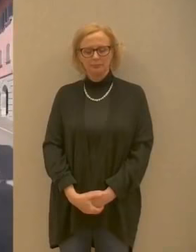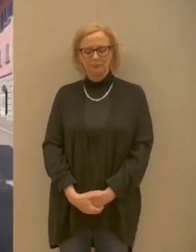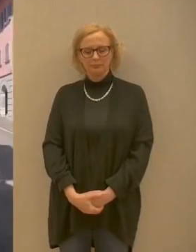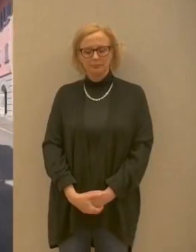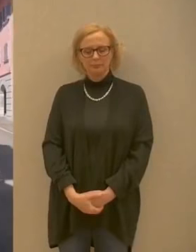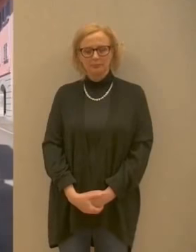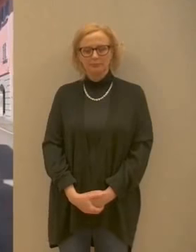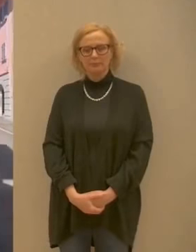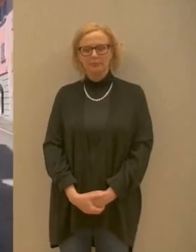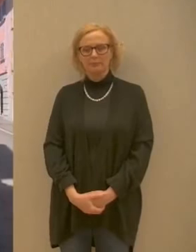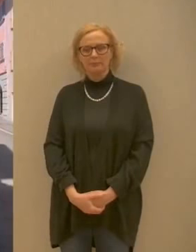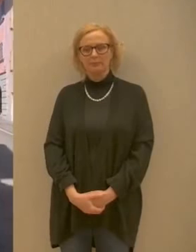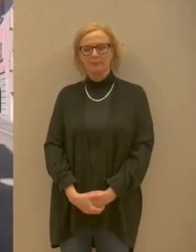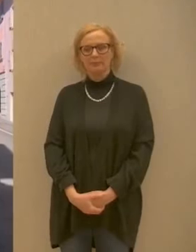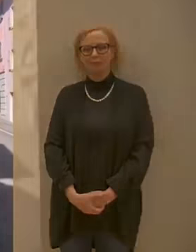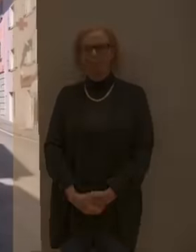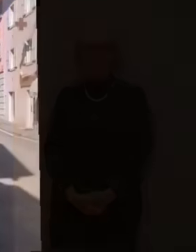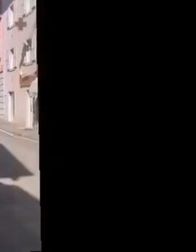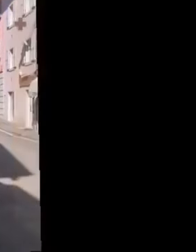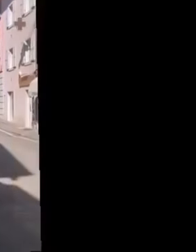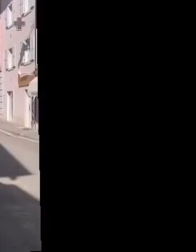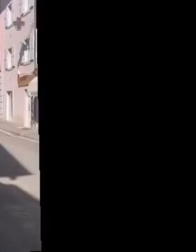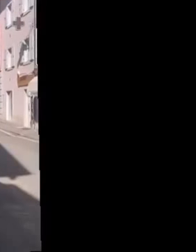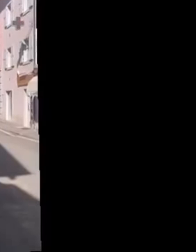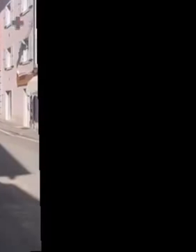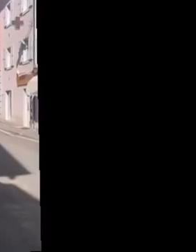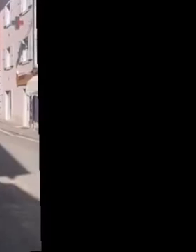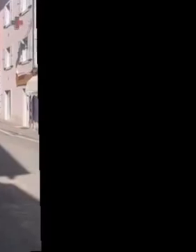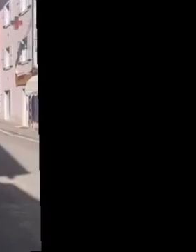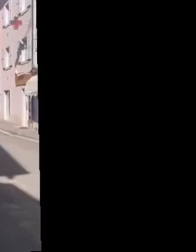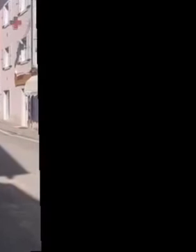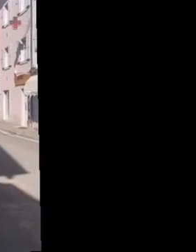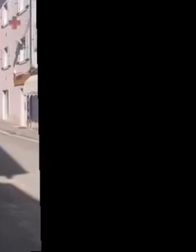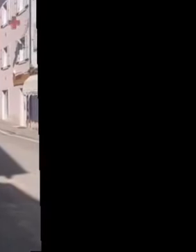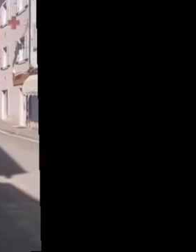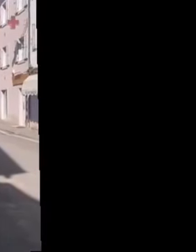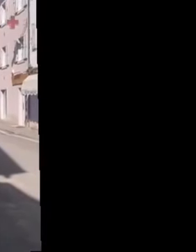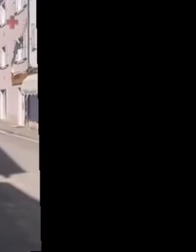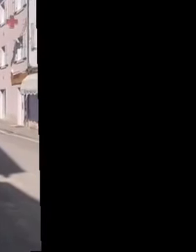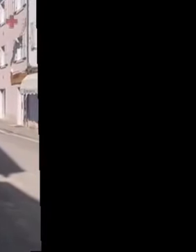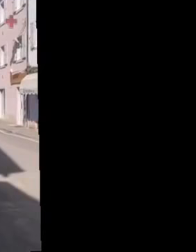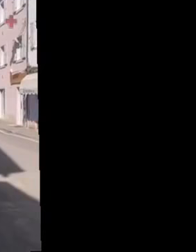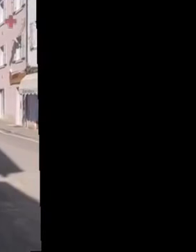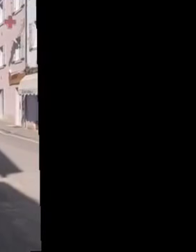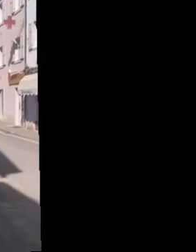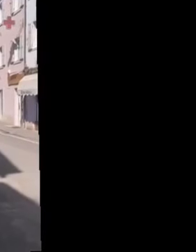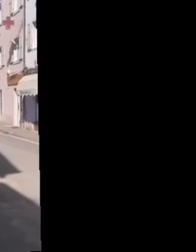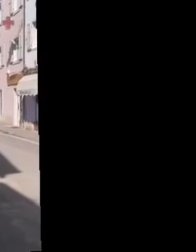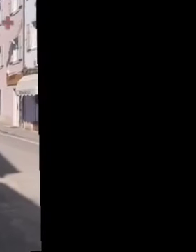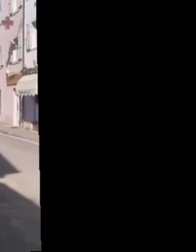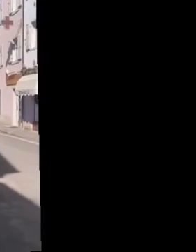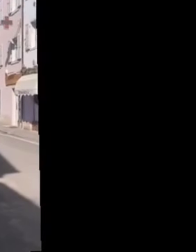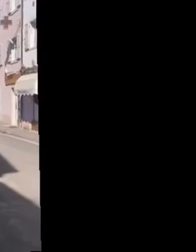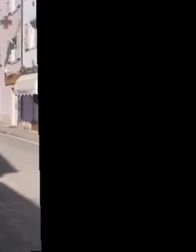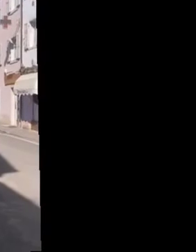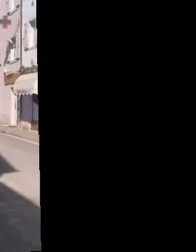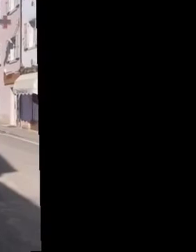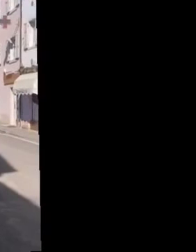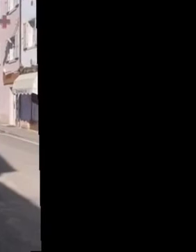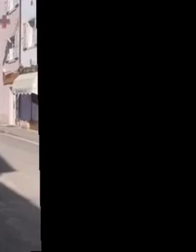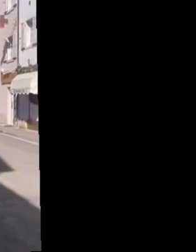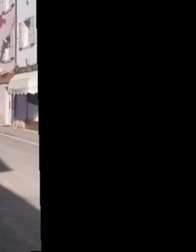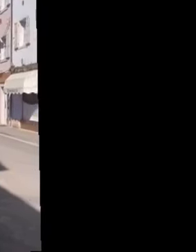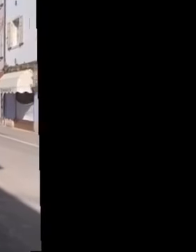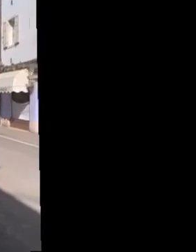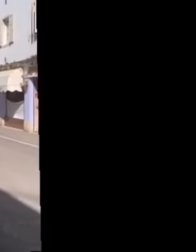Salute, lavoro, spesa di l'estate, evitare di fare la spesa tutti i giorni, mantenere sempre la distanza di un'altra